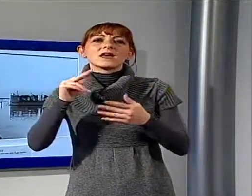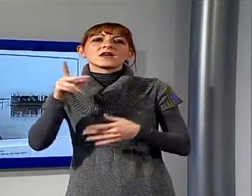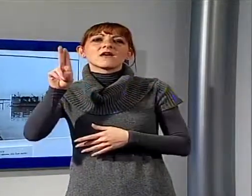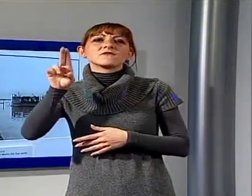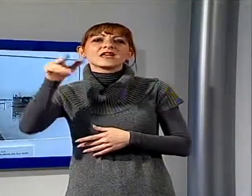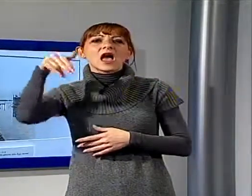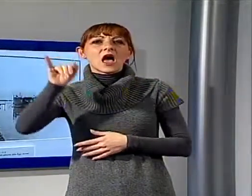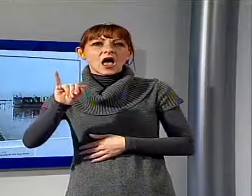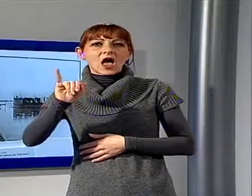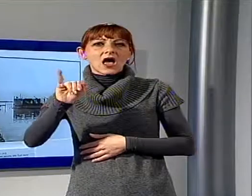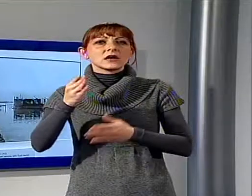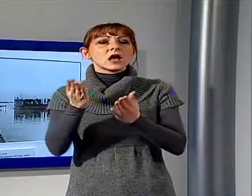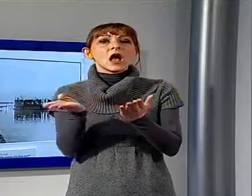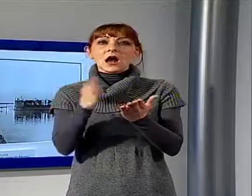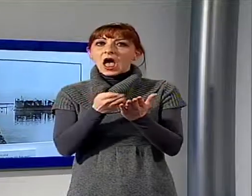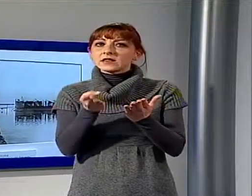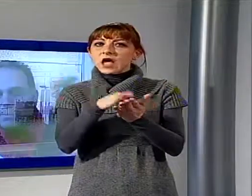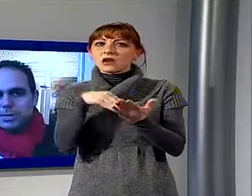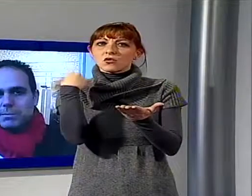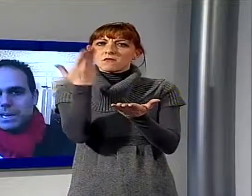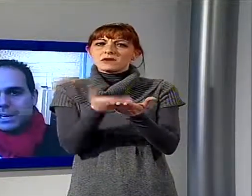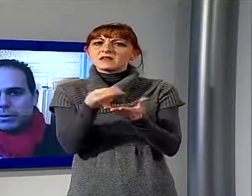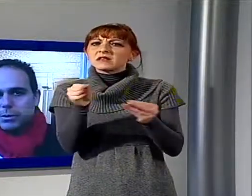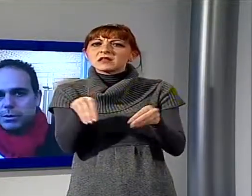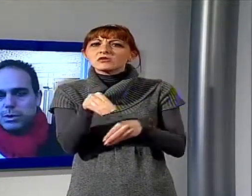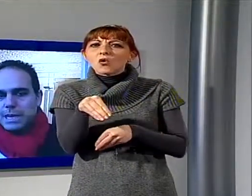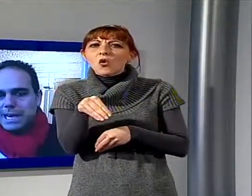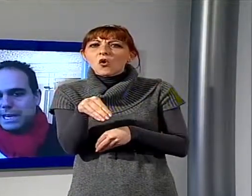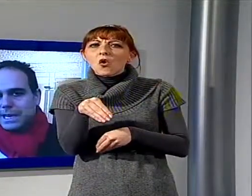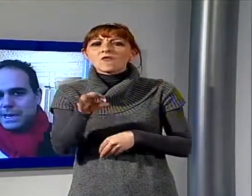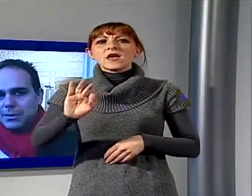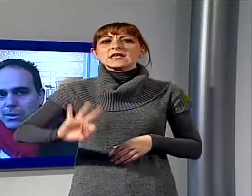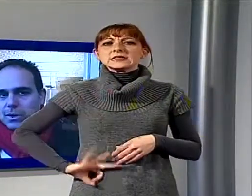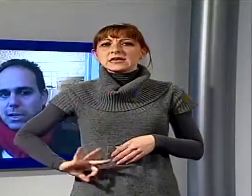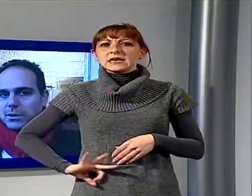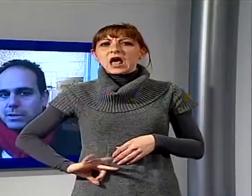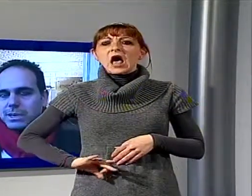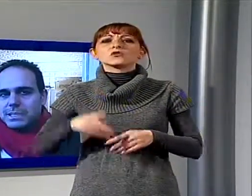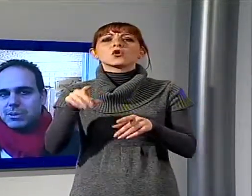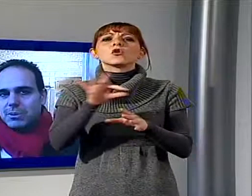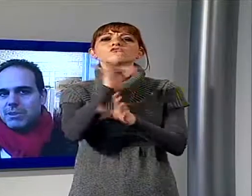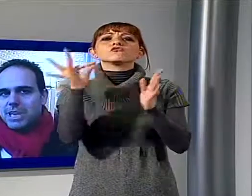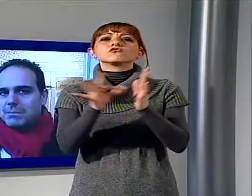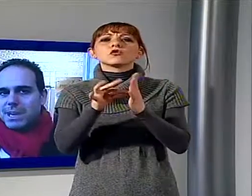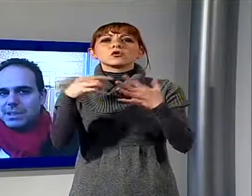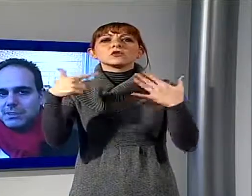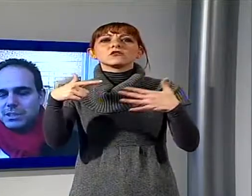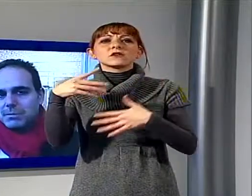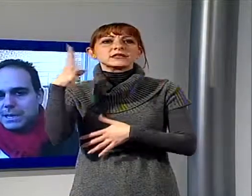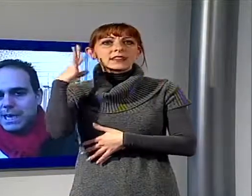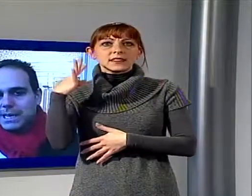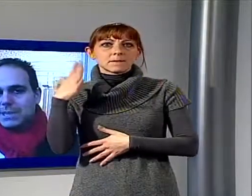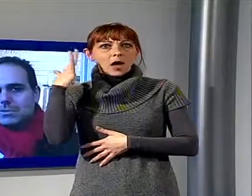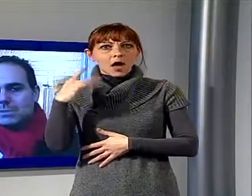Il catalogo sarà presentato al Senato il 17 di marzo, una bella opportunità che credo un artista come Viani meriti